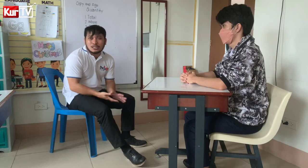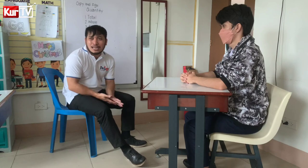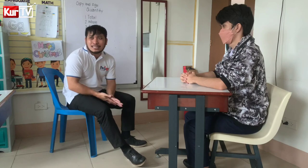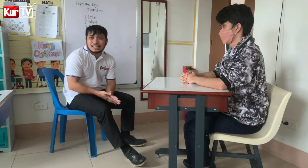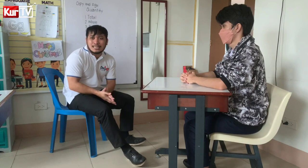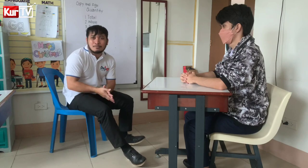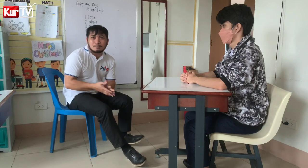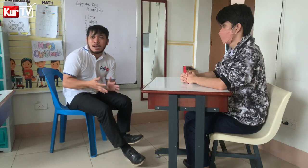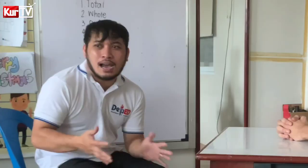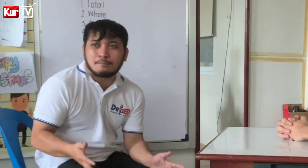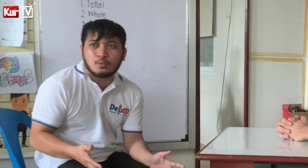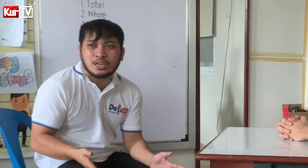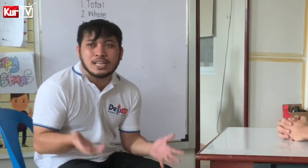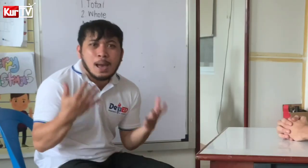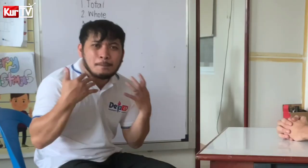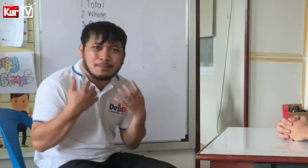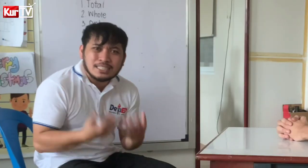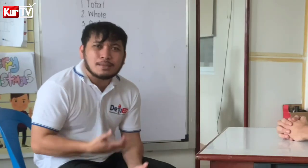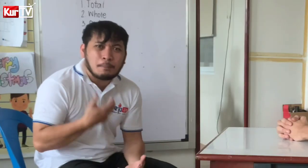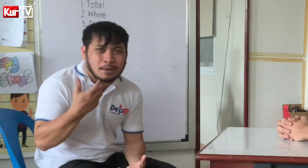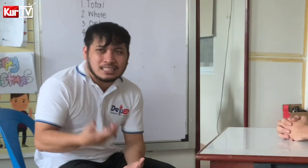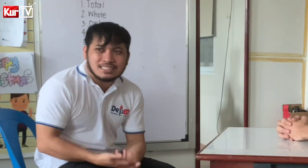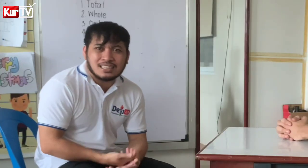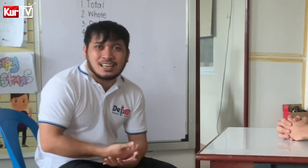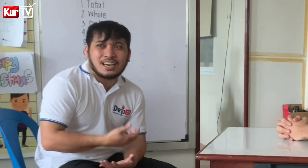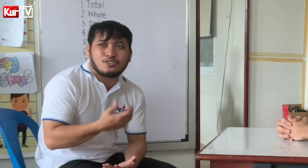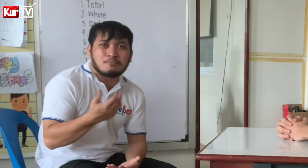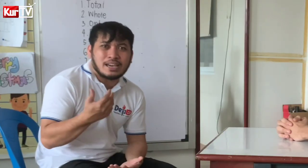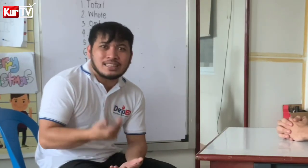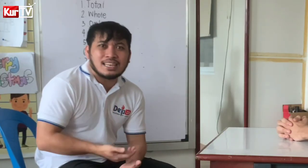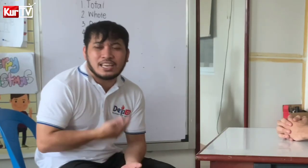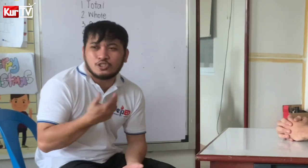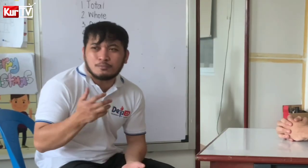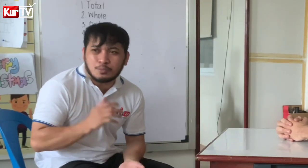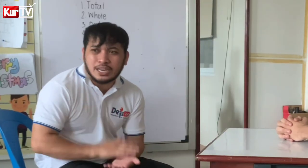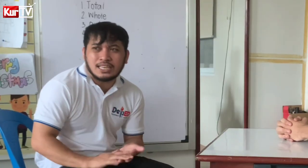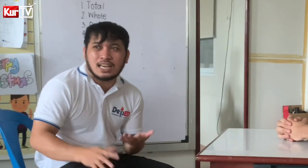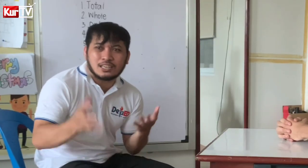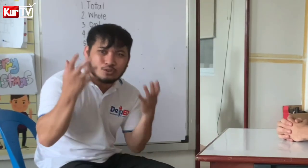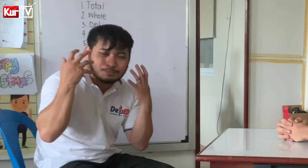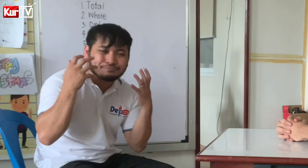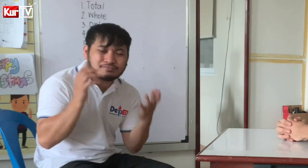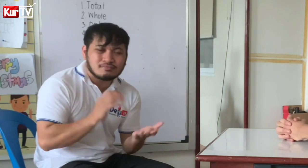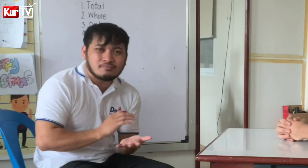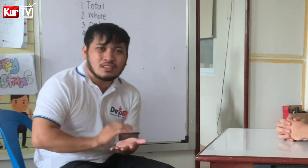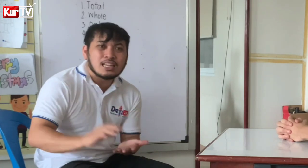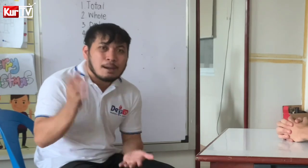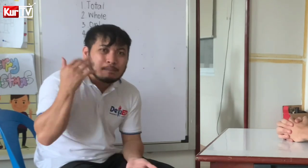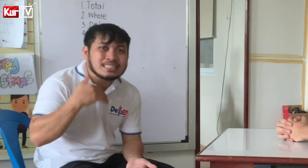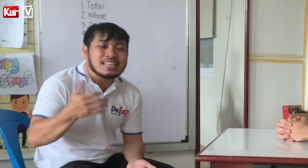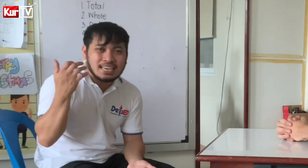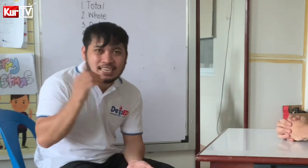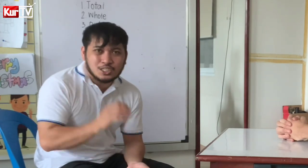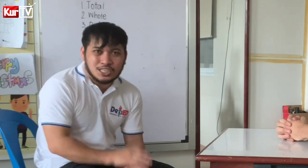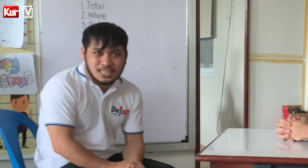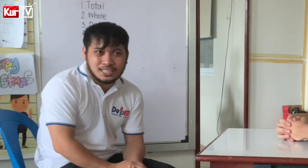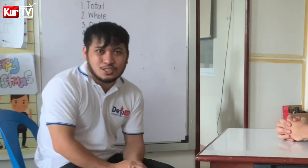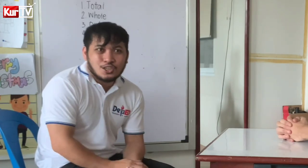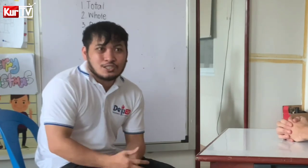talaga sila ng mas mahabang words Para mas nakapractice talaga yung mind nila And yung degree nila yung Mas na-exercise So